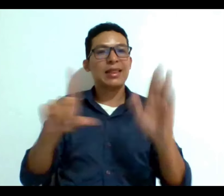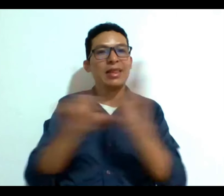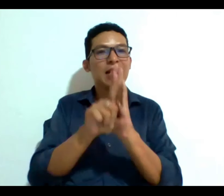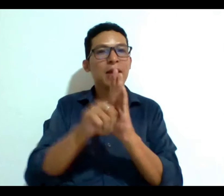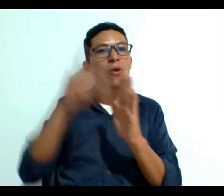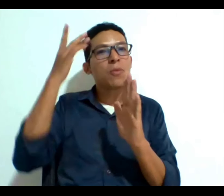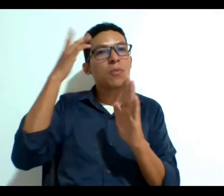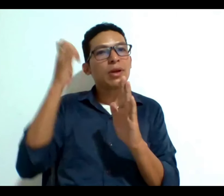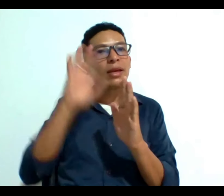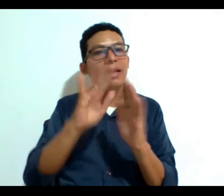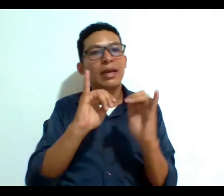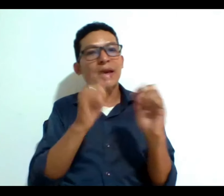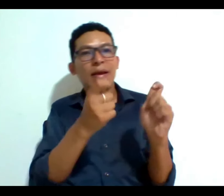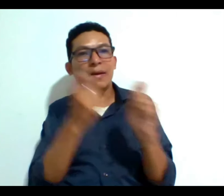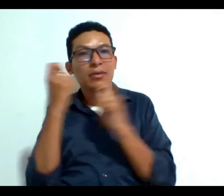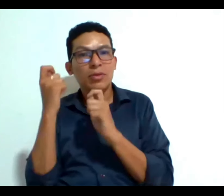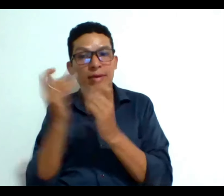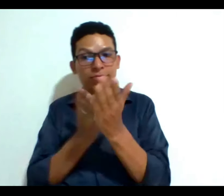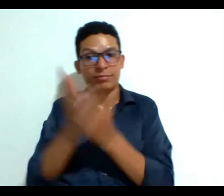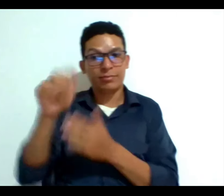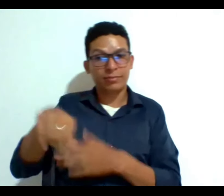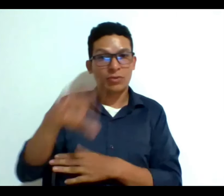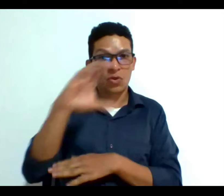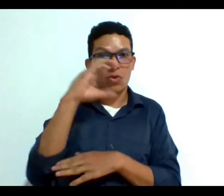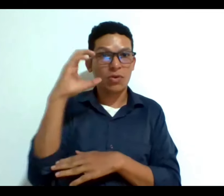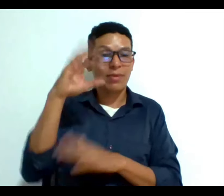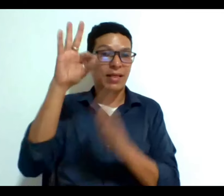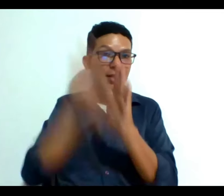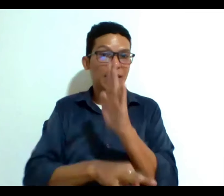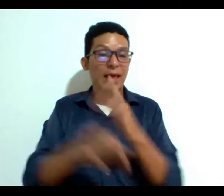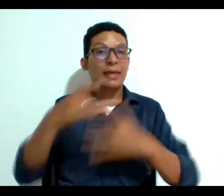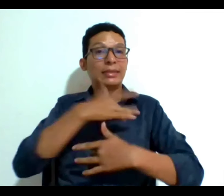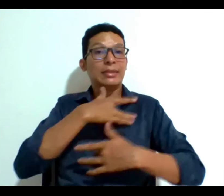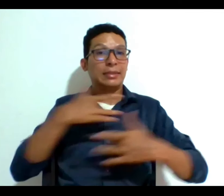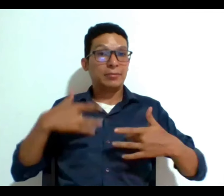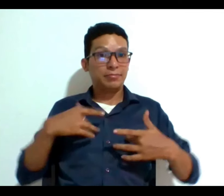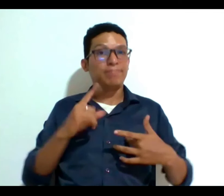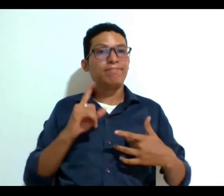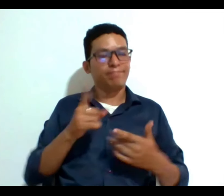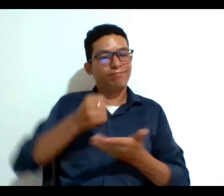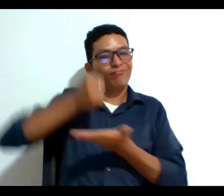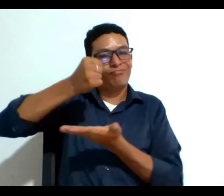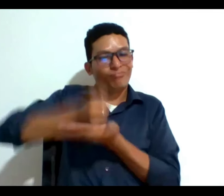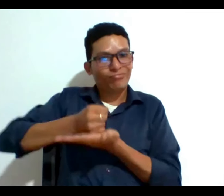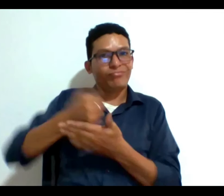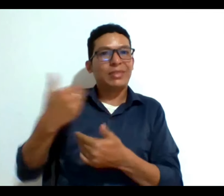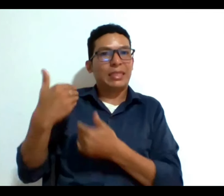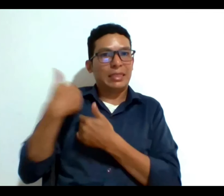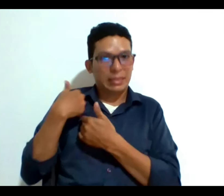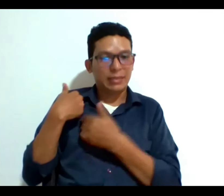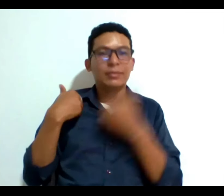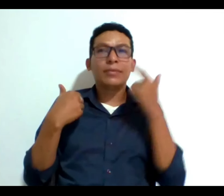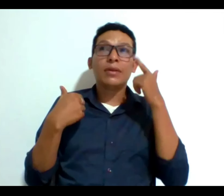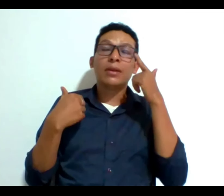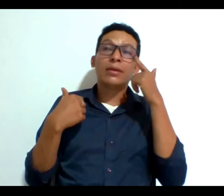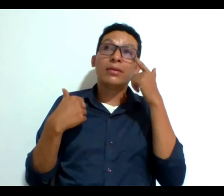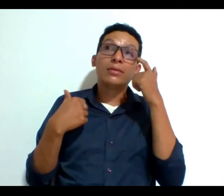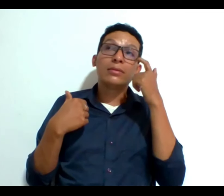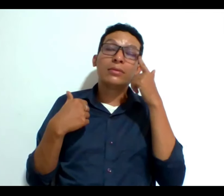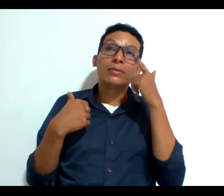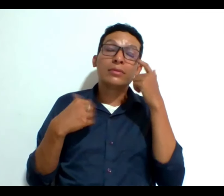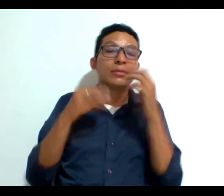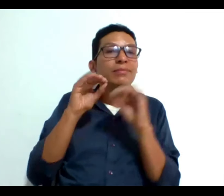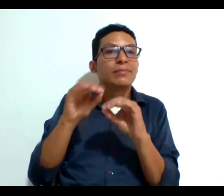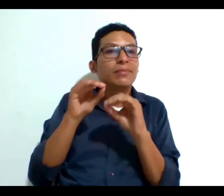medida de interdicción no está vigente en Colombia y yo creo que ahí el sector salud tiene una obligación una responsabilidad de formarse sobre